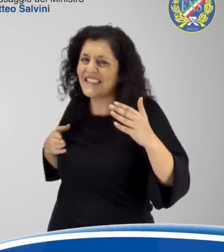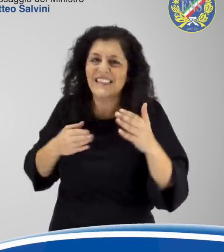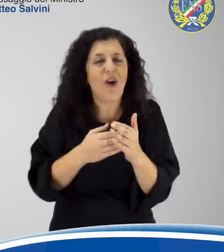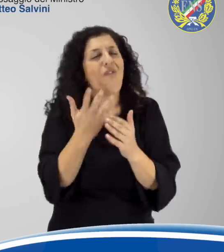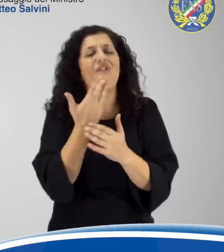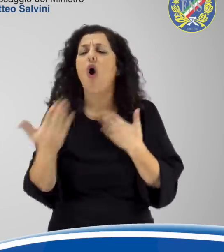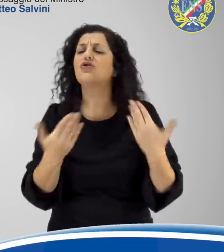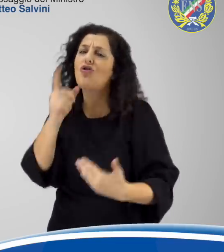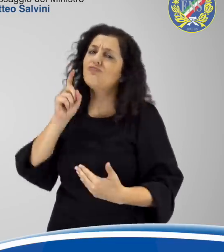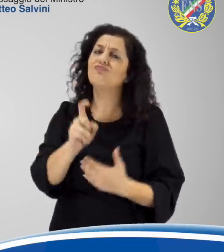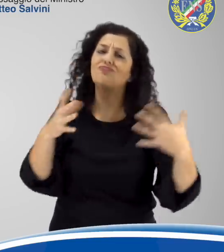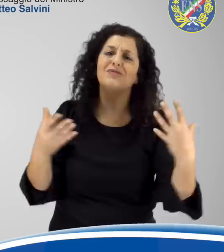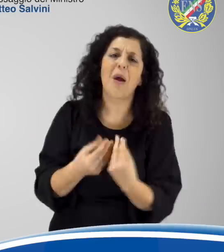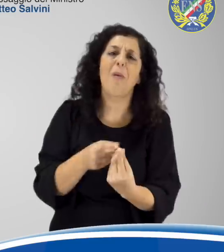voi con altri risultati concreti.